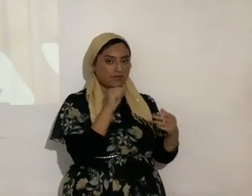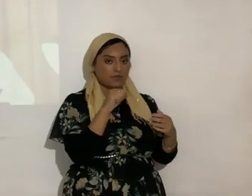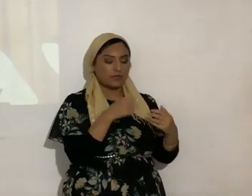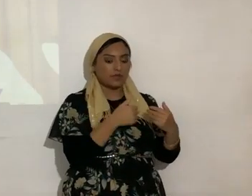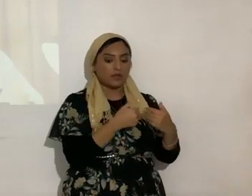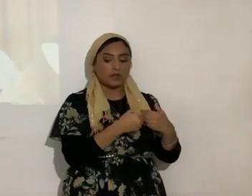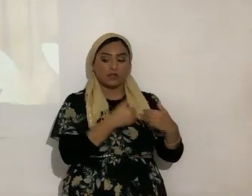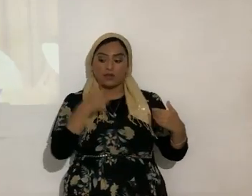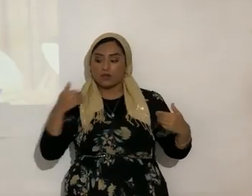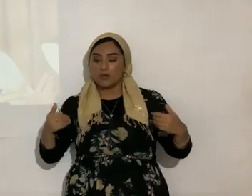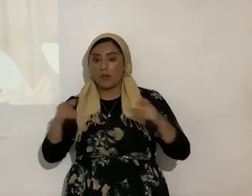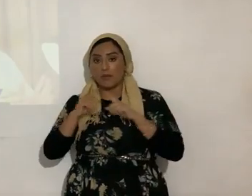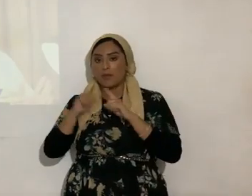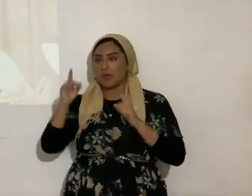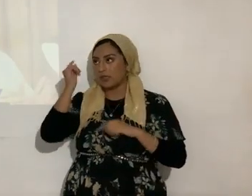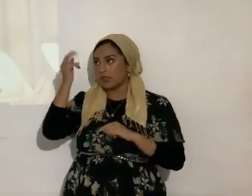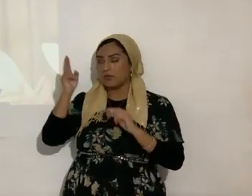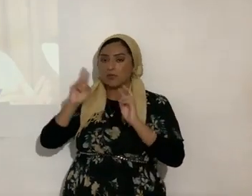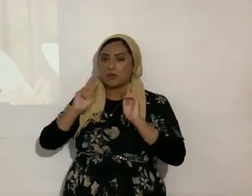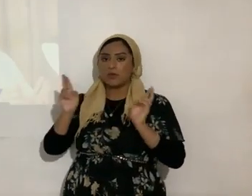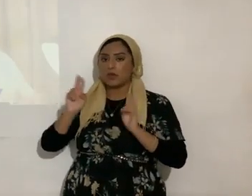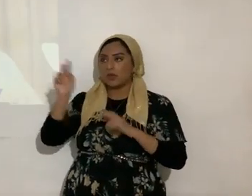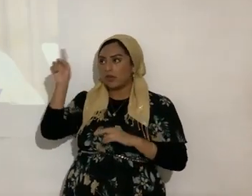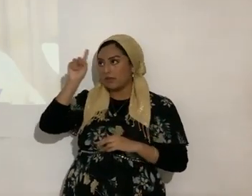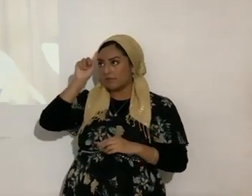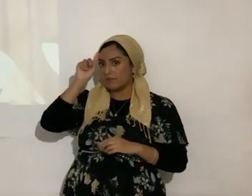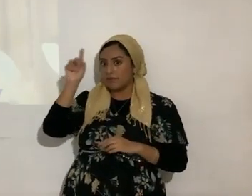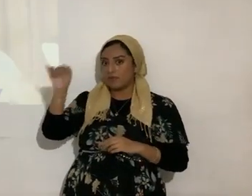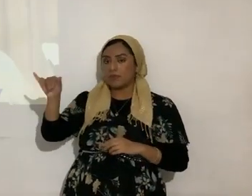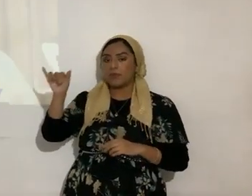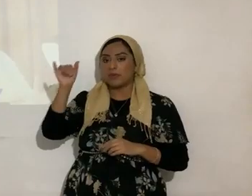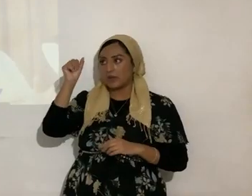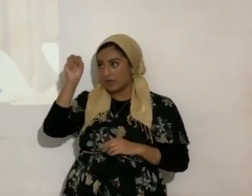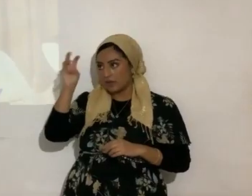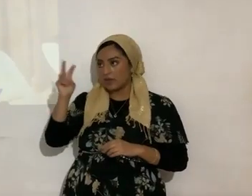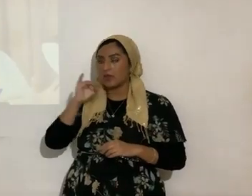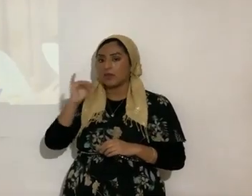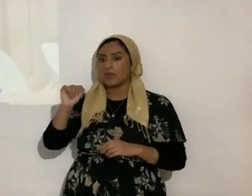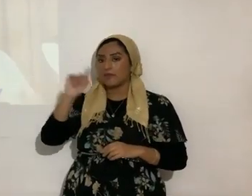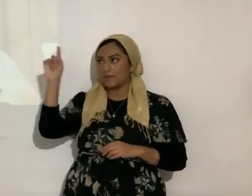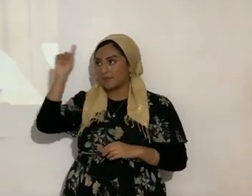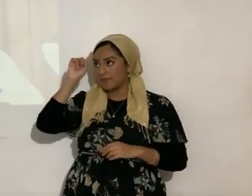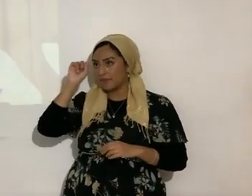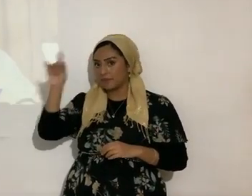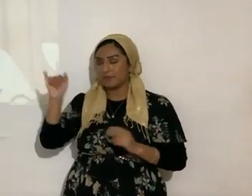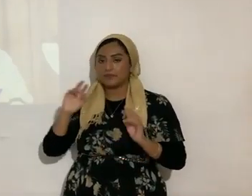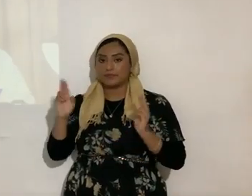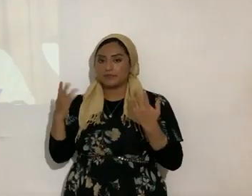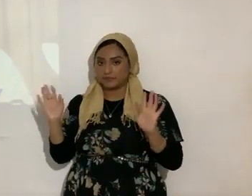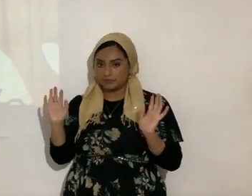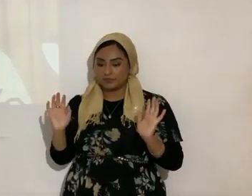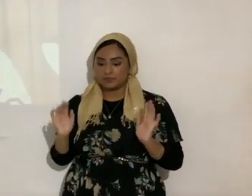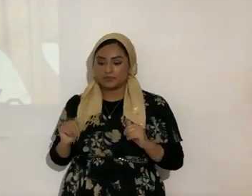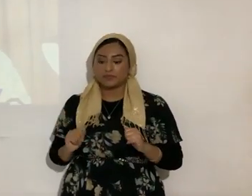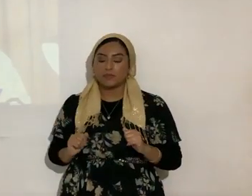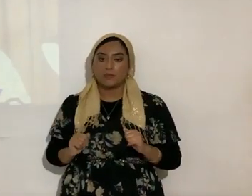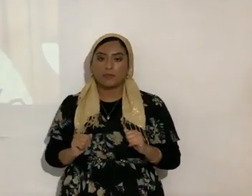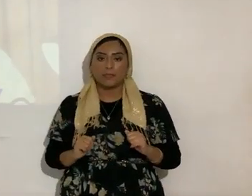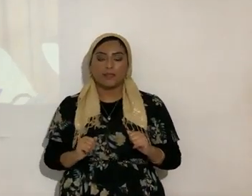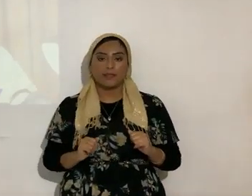Pero Yahweh es eterno. Yahshua es eterno. ¿Sí? Entonces, en el Evangelio, si quieren